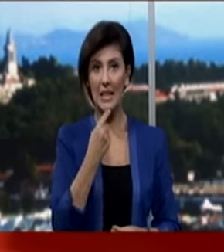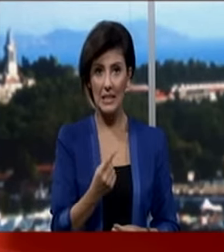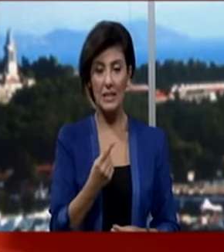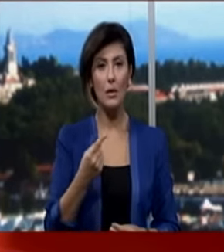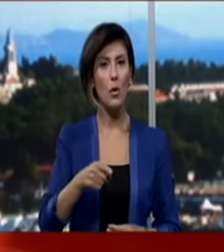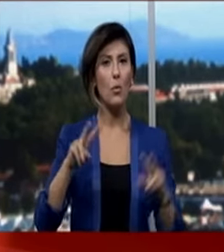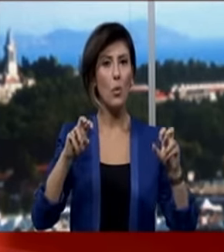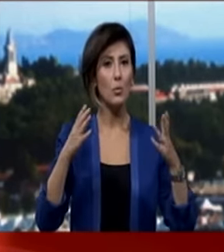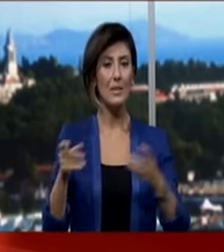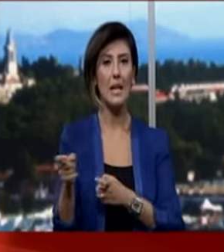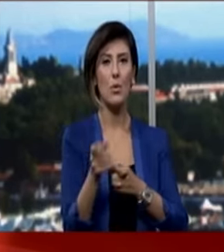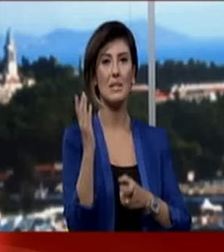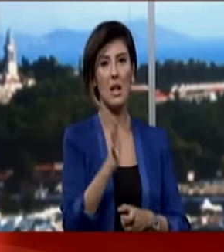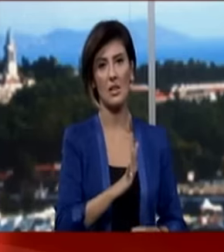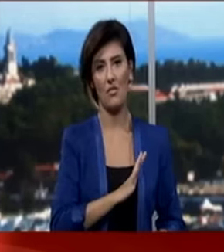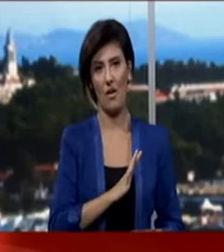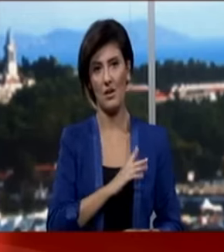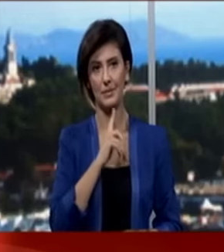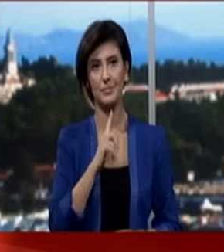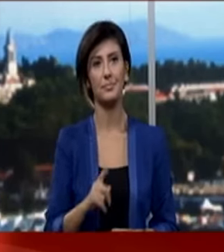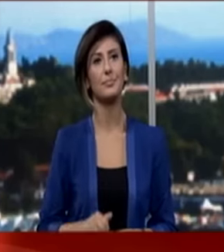gündeminde terör saldırıları da vardı.